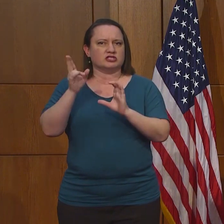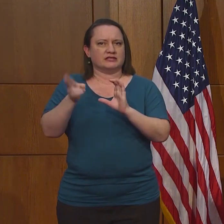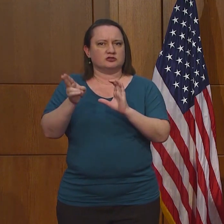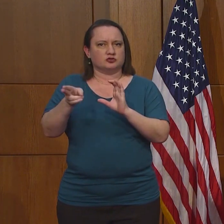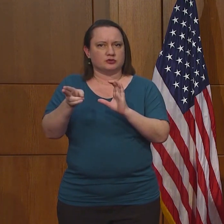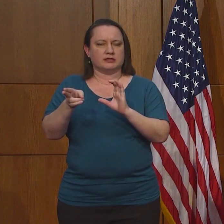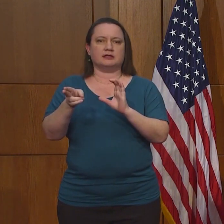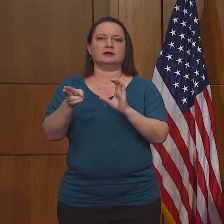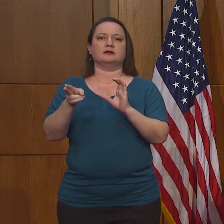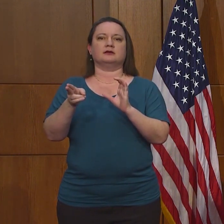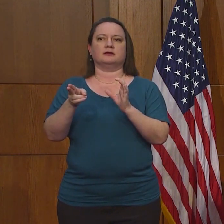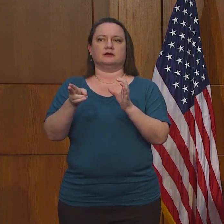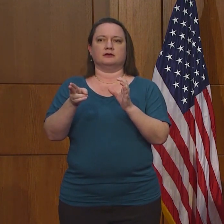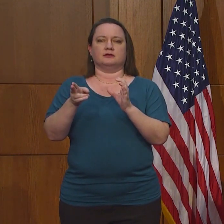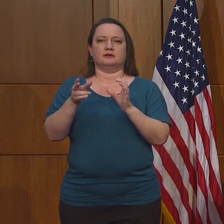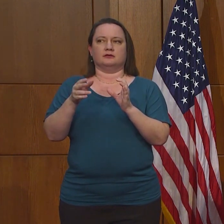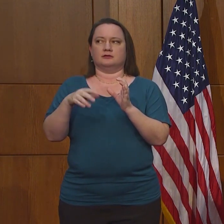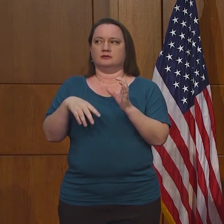el gobernador.